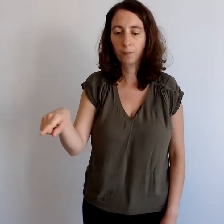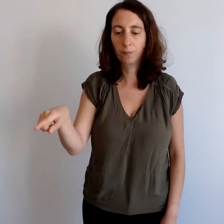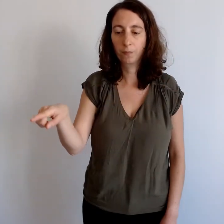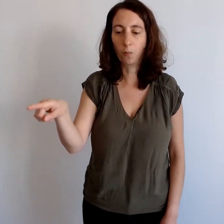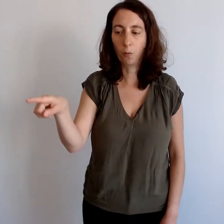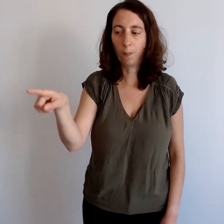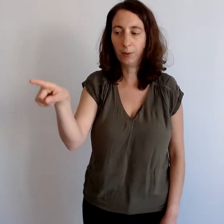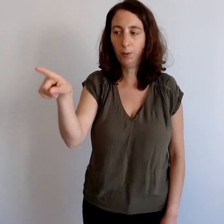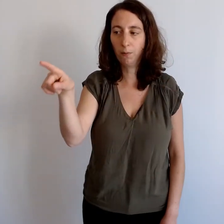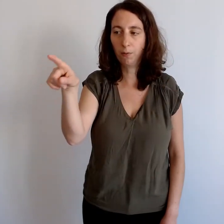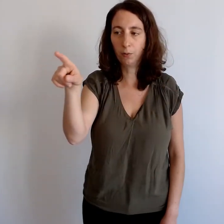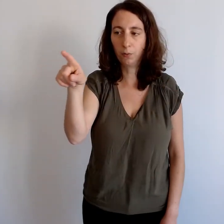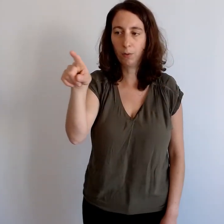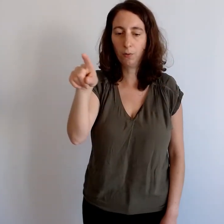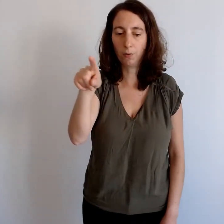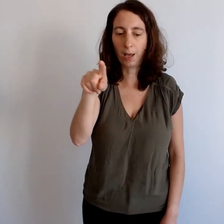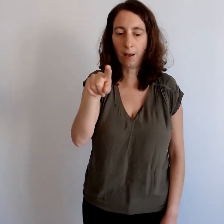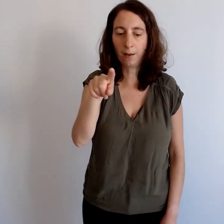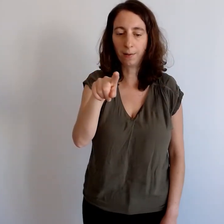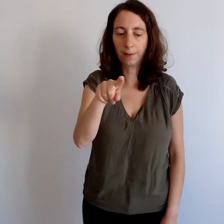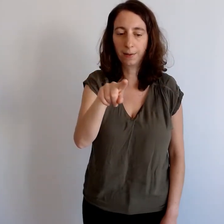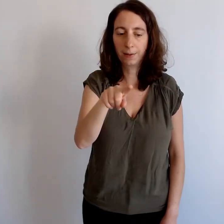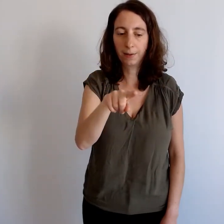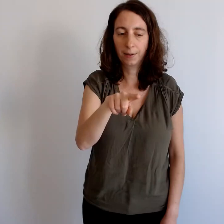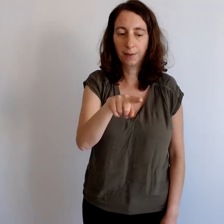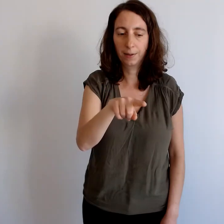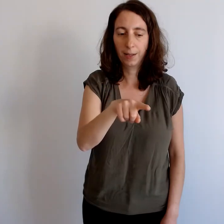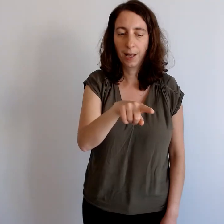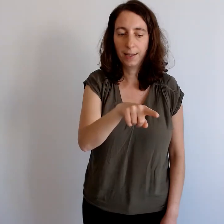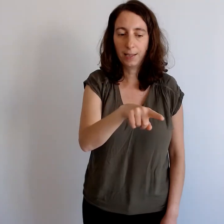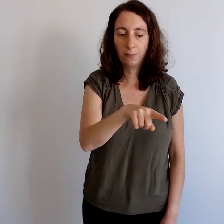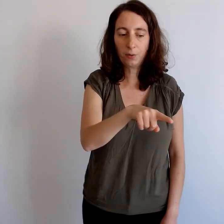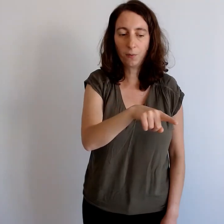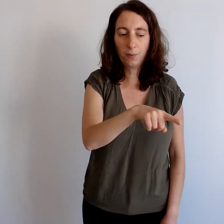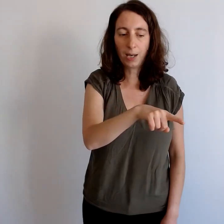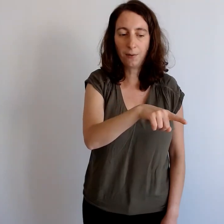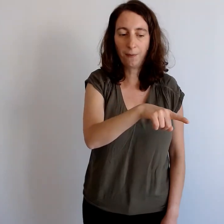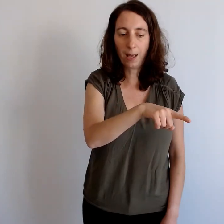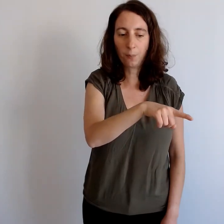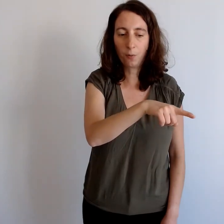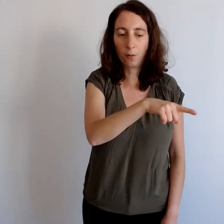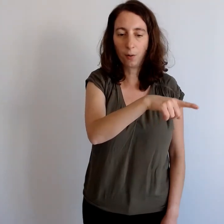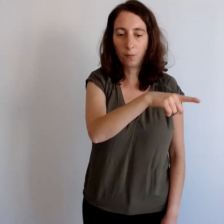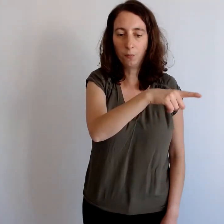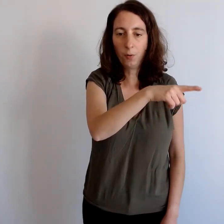Pourquoi pas suivre votre doigt du regard. Cette fois, ce que vous allez faire pour mieux